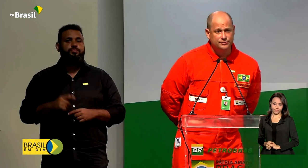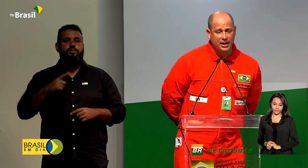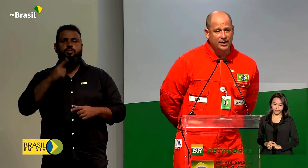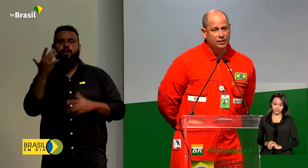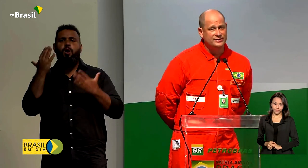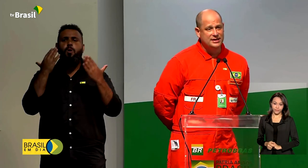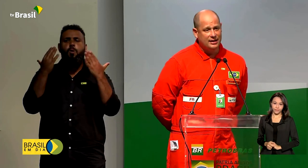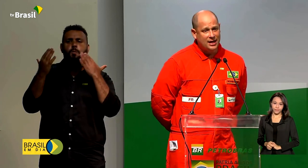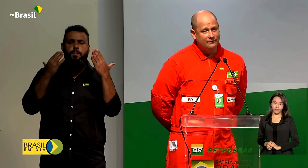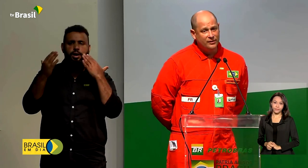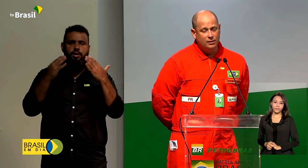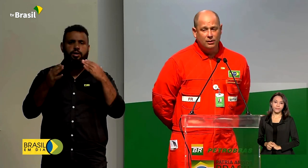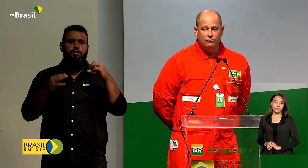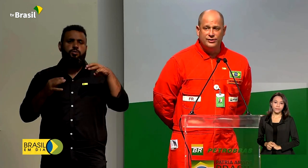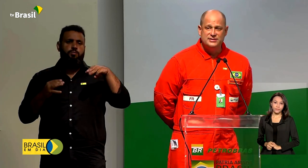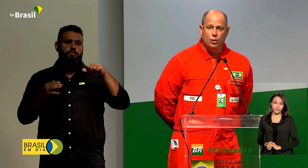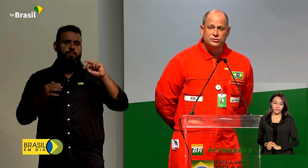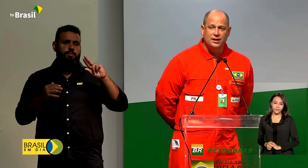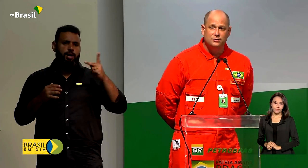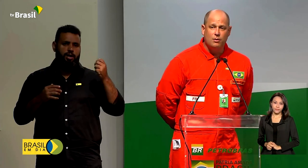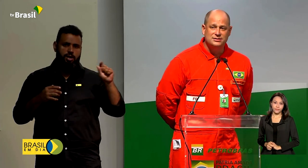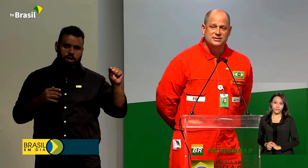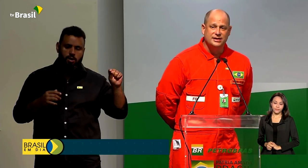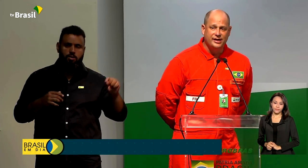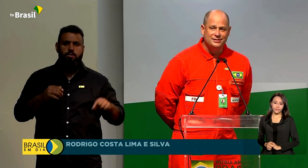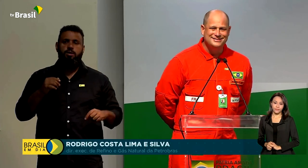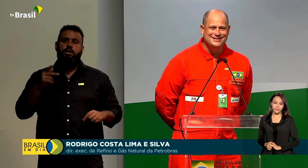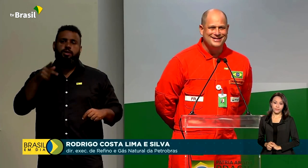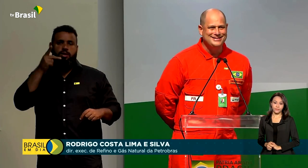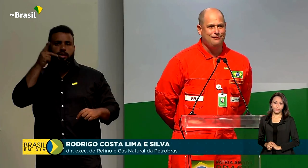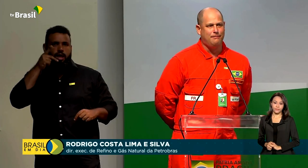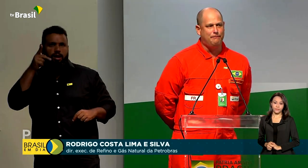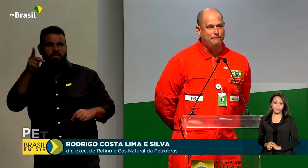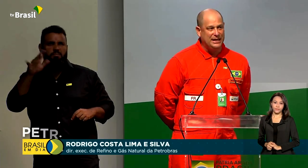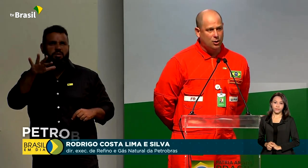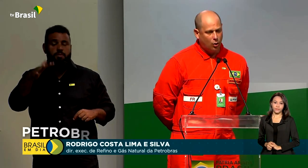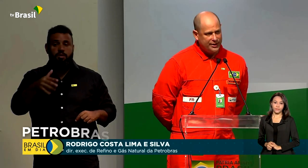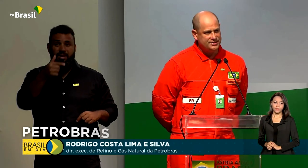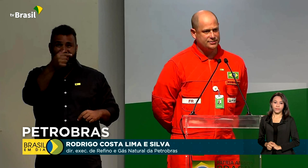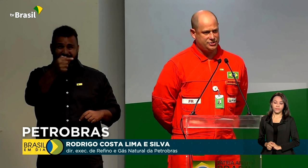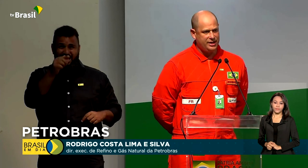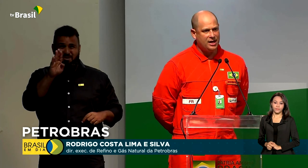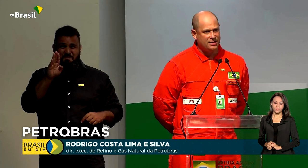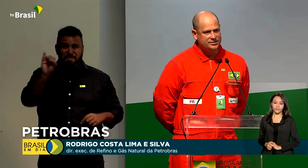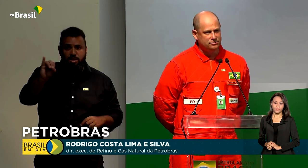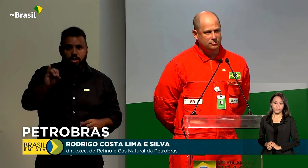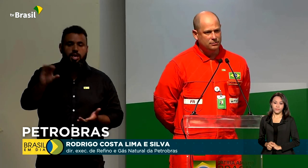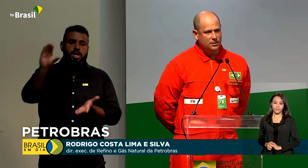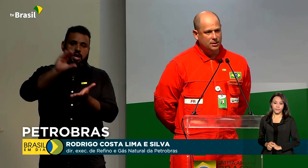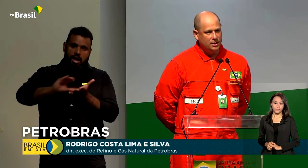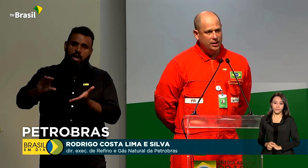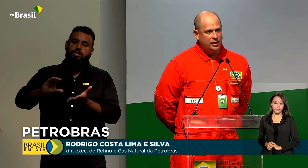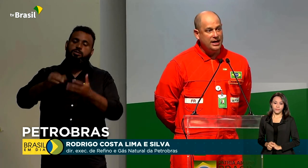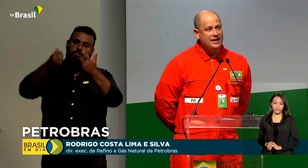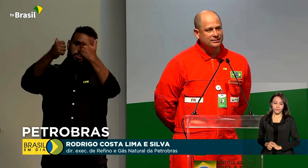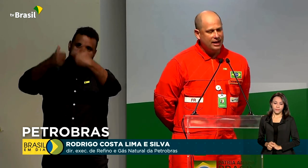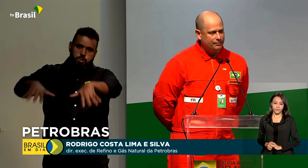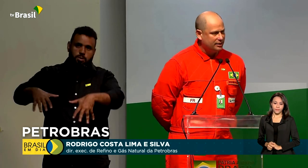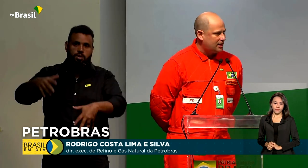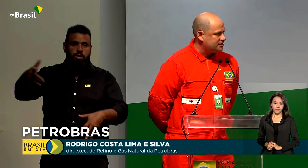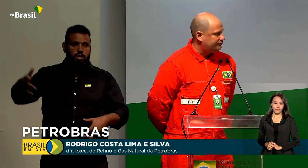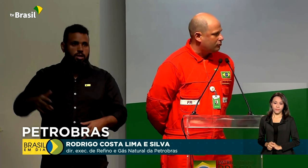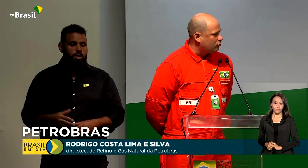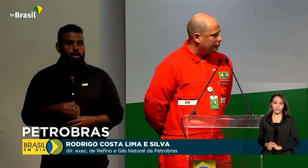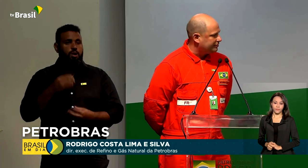-prêmios Maranhão e Ceará, foi desembolsado quase cerca de 7 bilhões de reais. Nem a